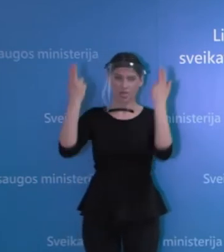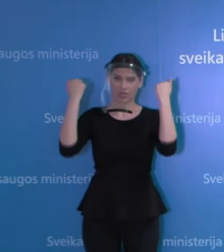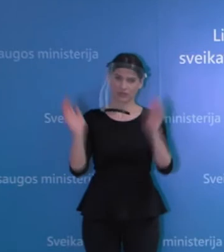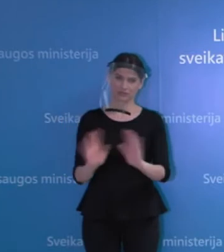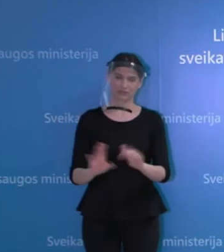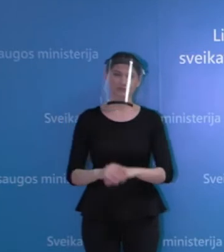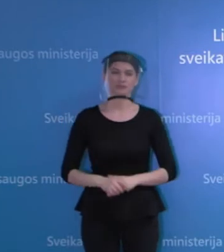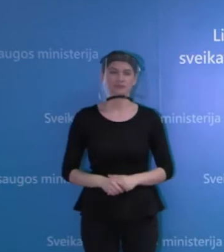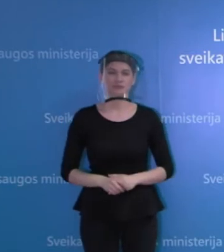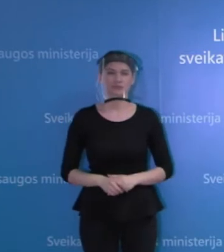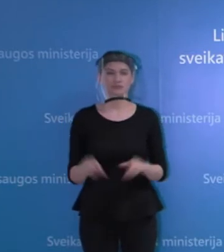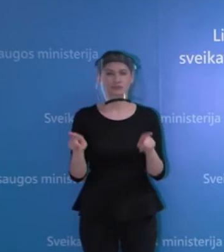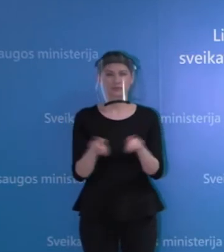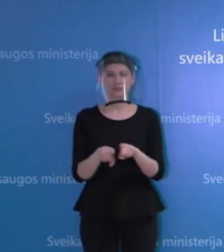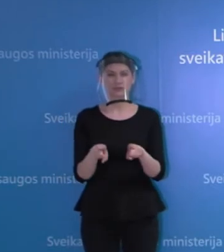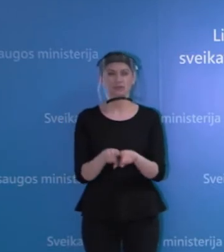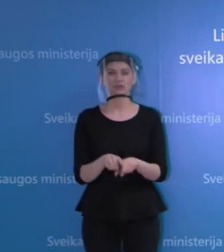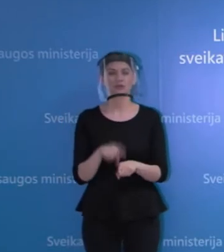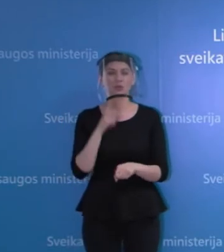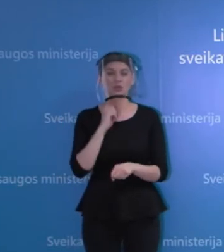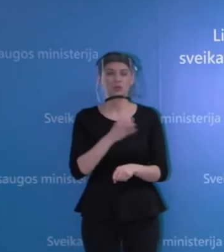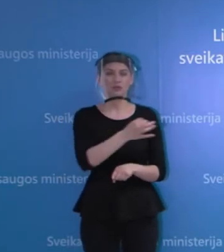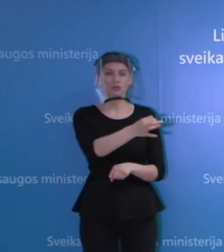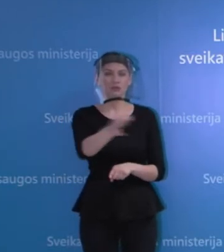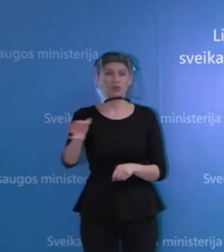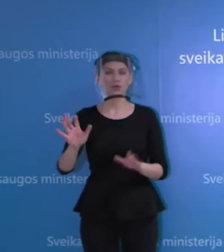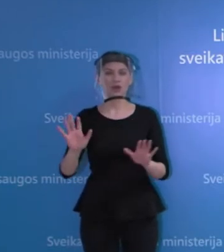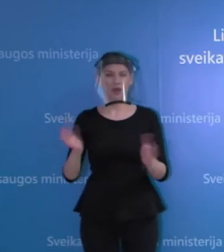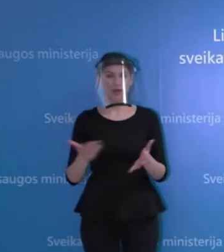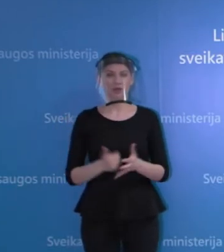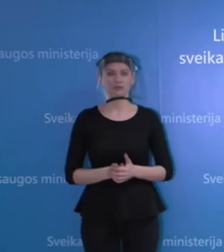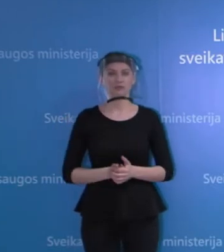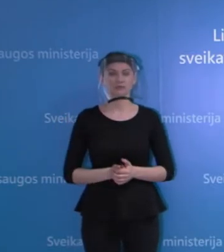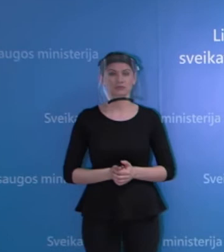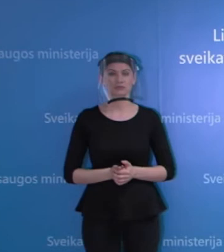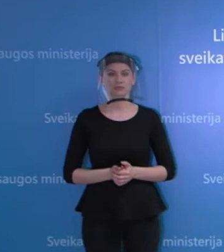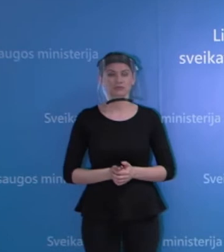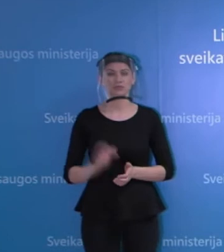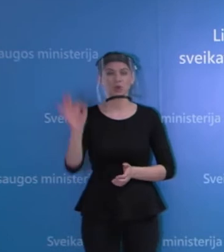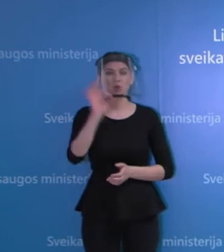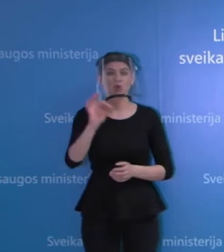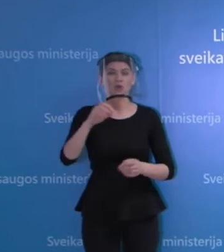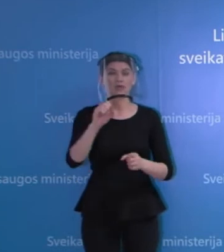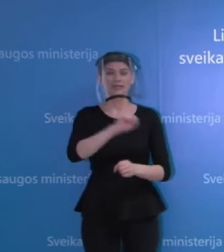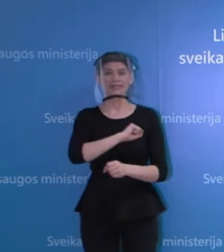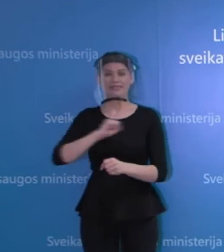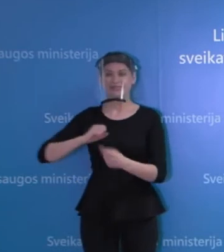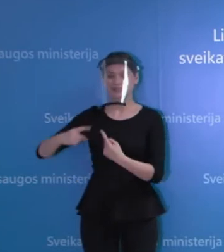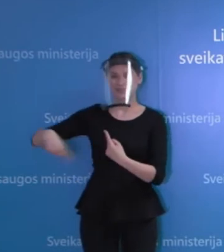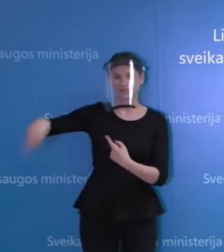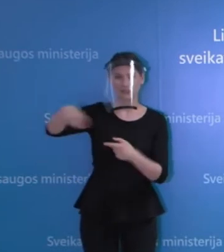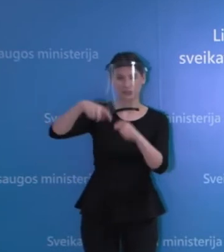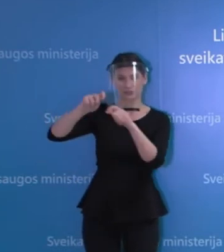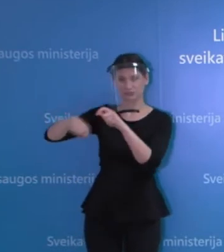Ką dar reikėtų matyti, paminėti, tai yra dėl testavimo, dėl medikų testavimo